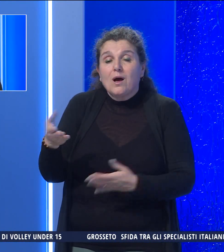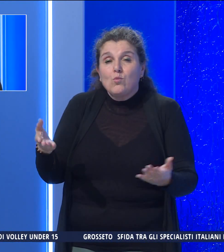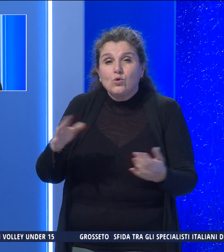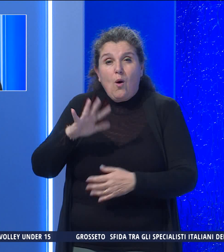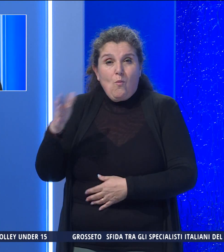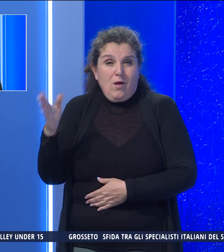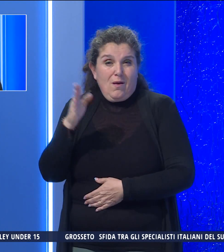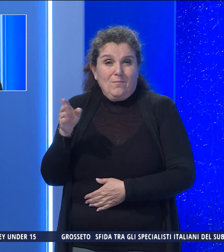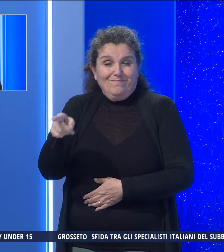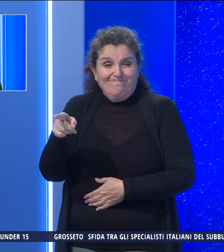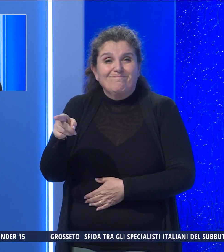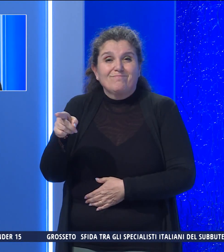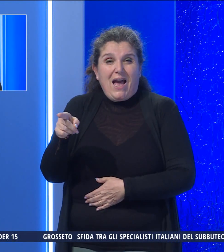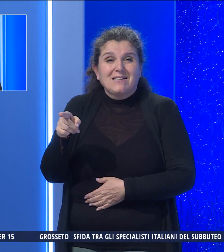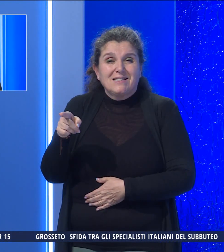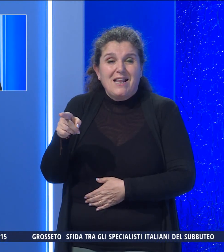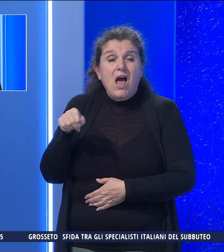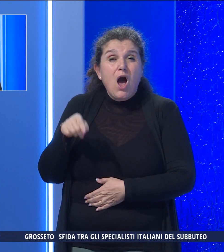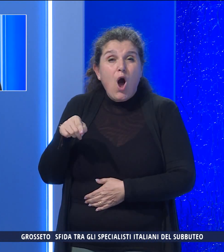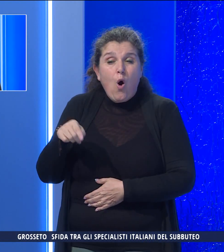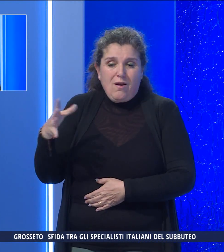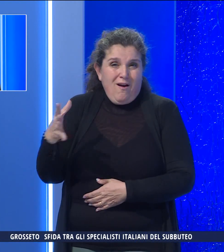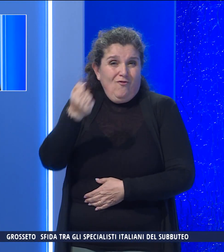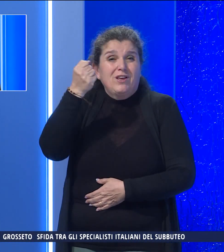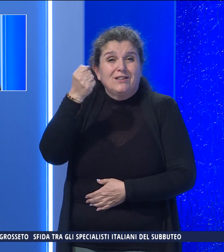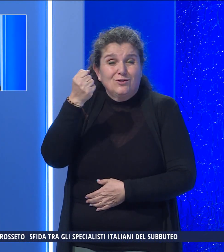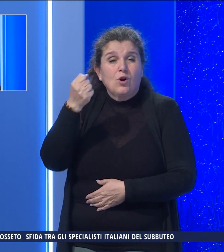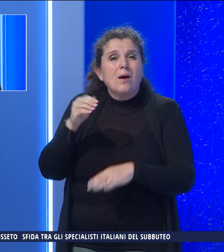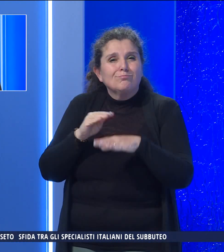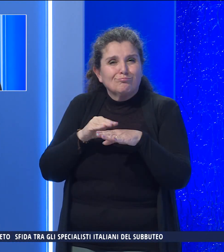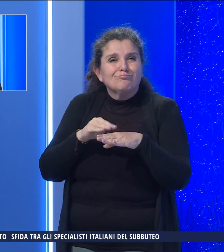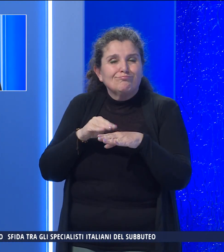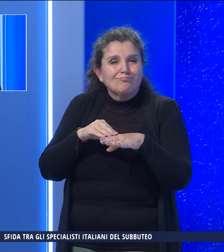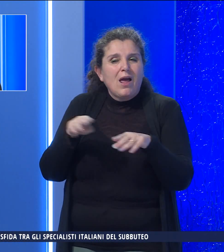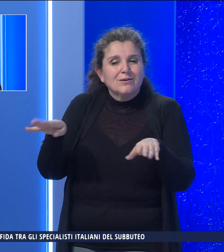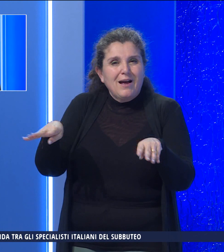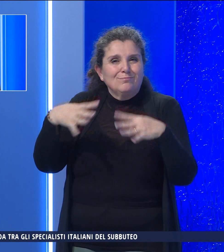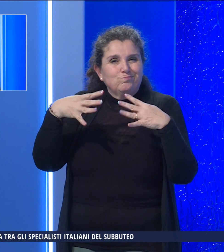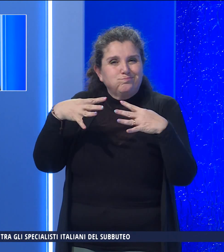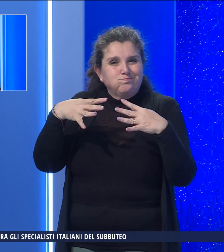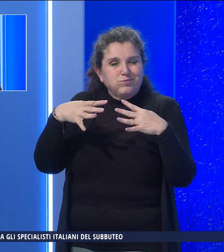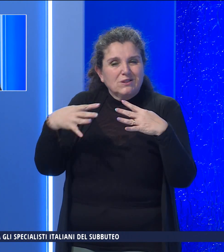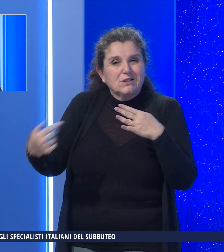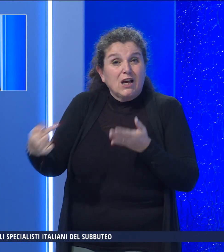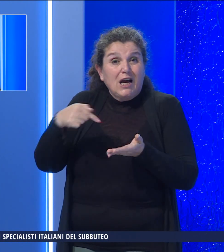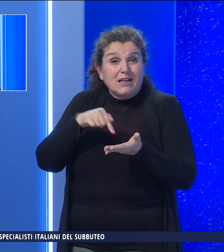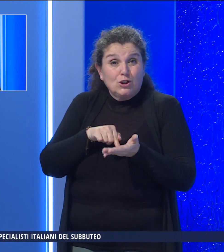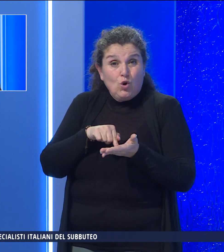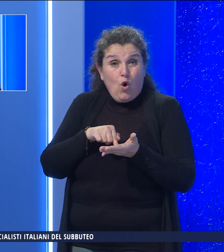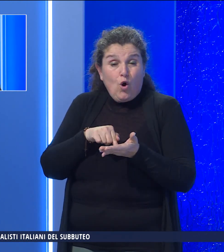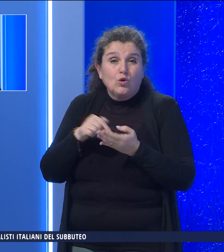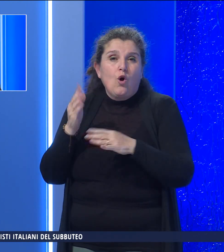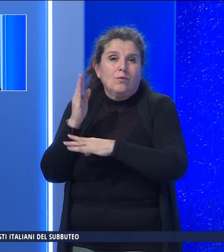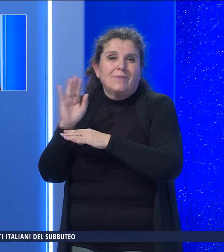che ora ha conquistato un successo che le permette di affrontare la gara di ritorno nel proprio